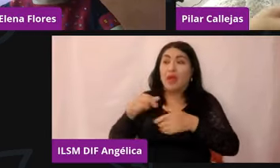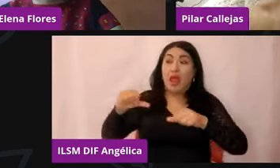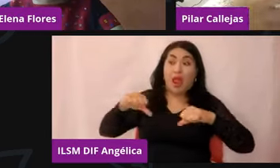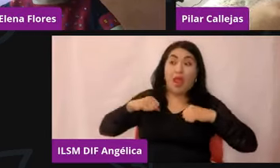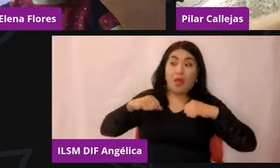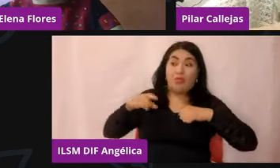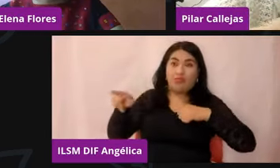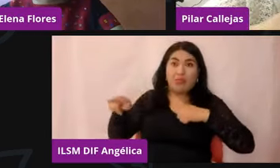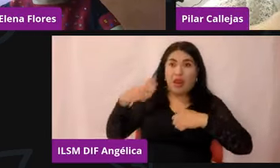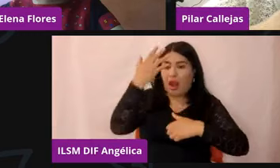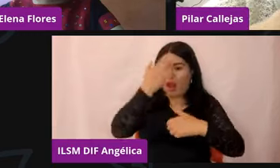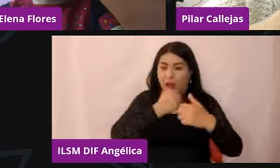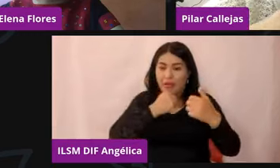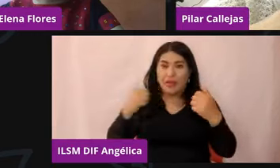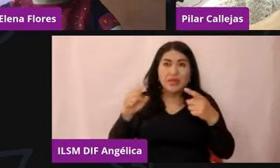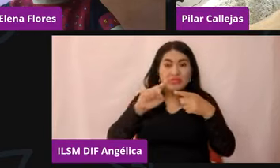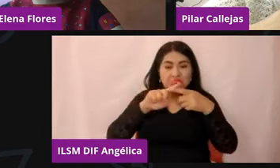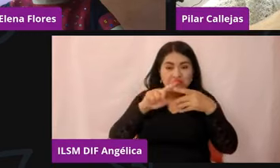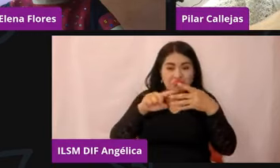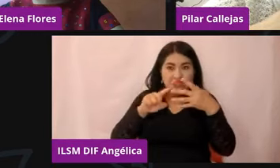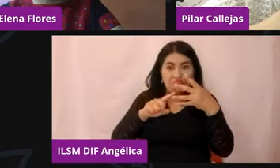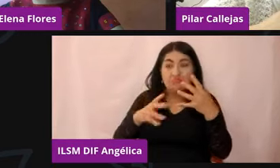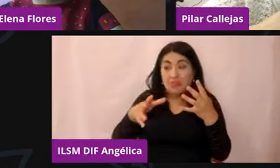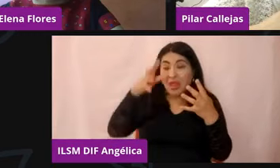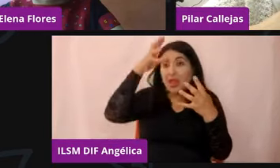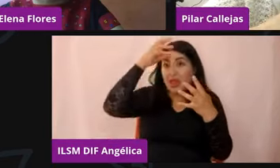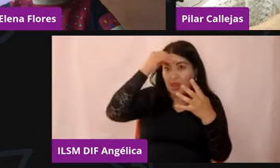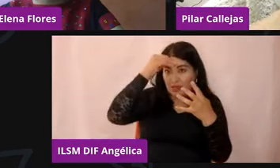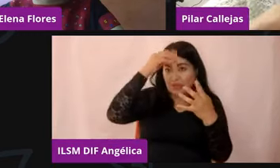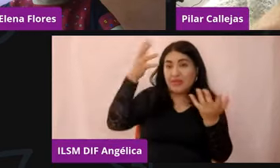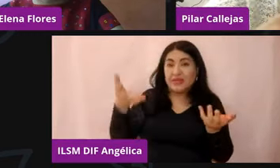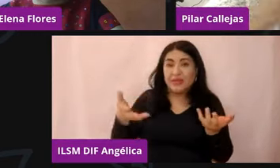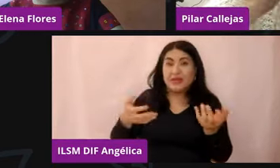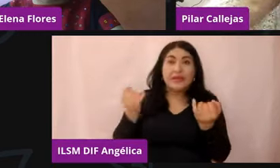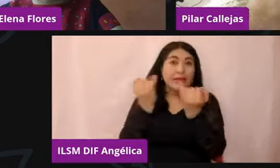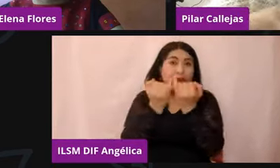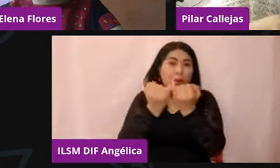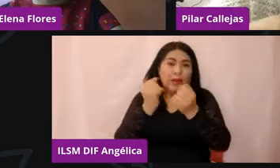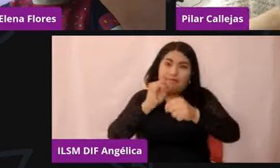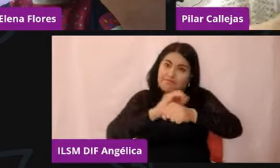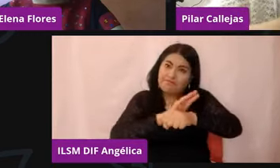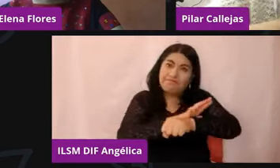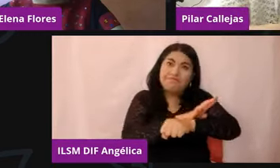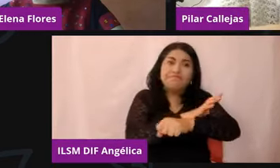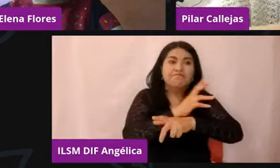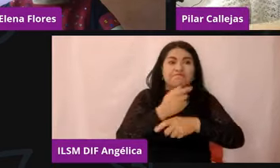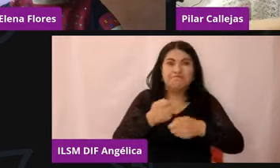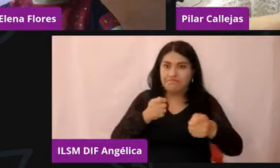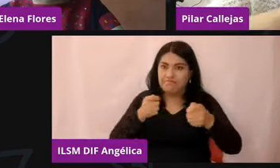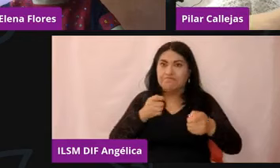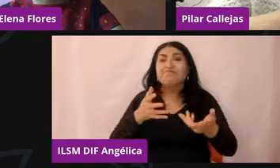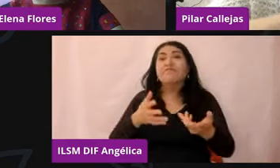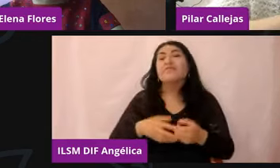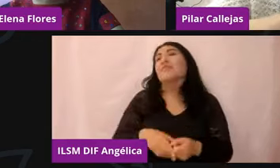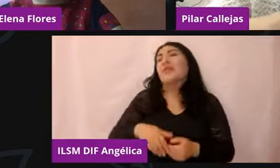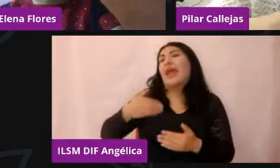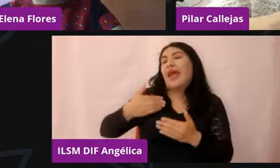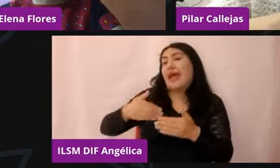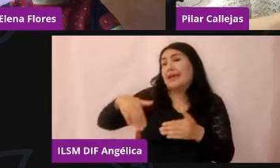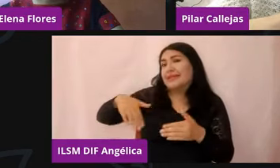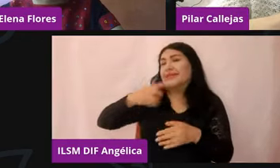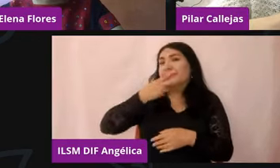impacte en su regulación emocional, entonces yo creo que el primer paso como lo dije hace rato es uno,